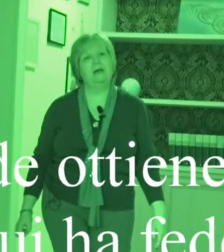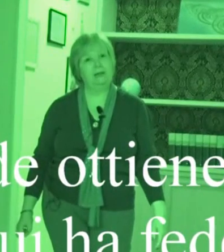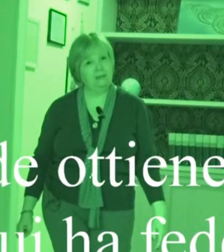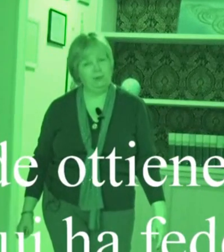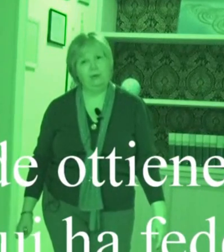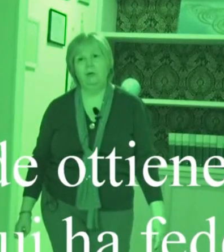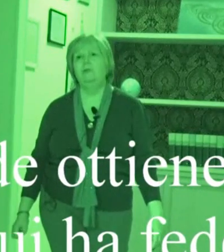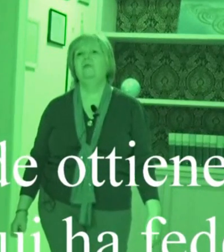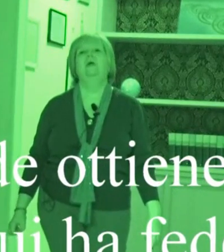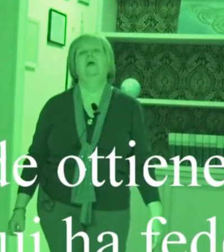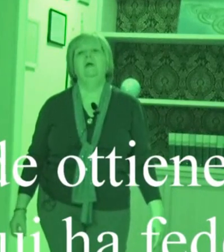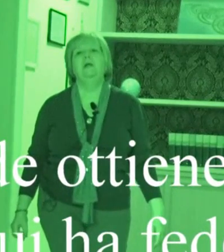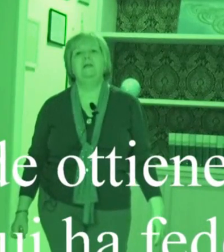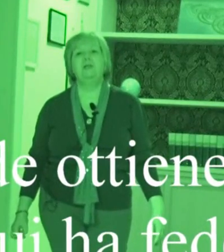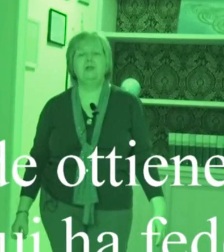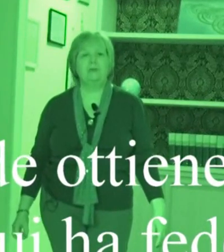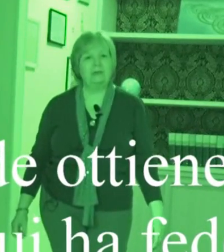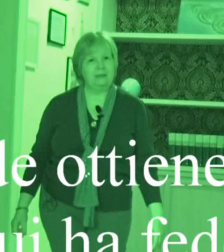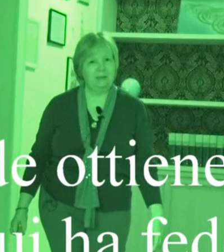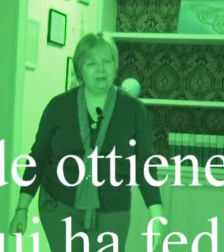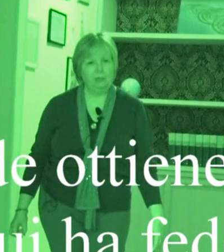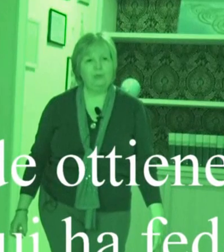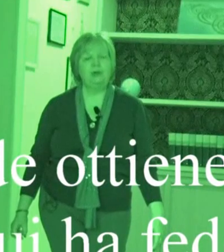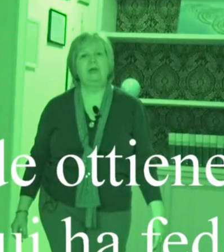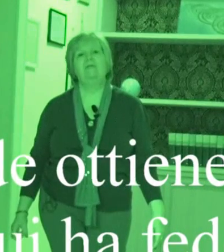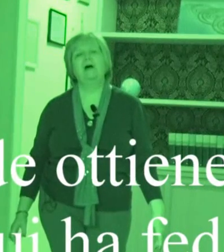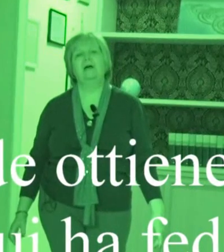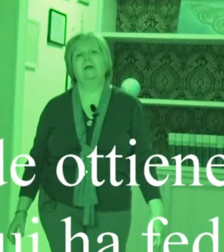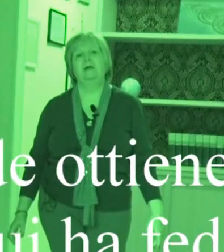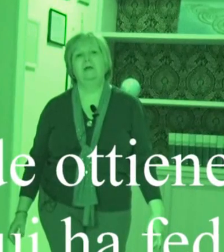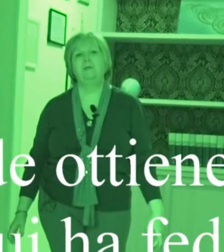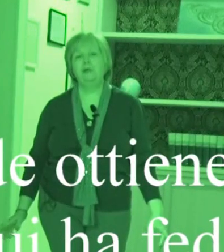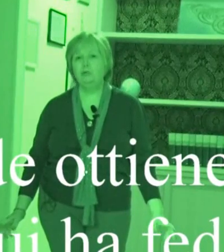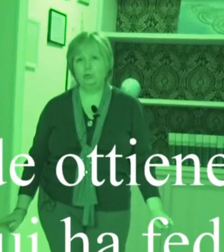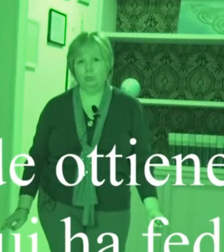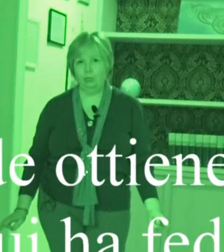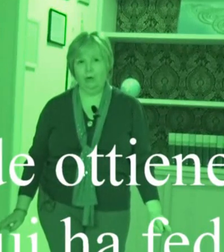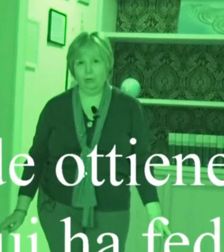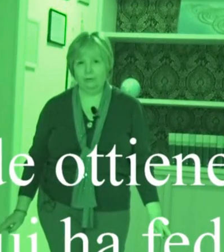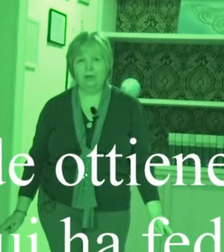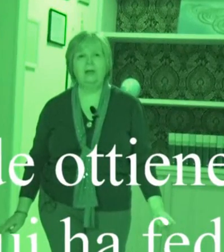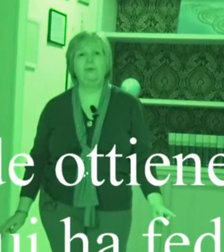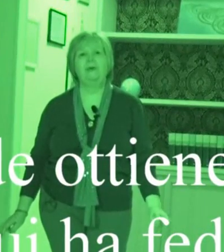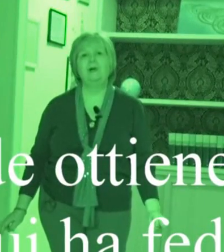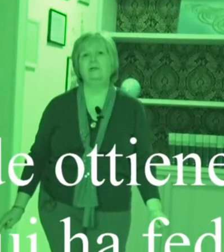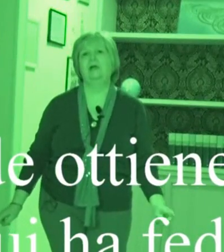al respiro. L'esercizio è abbastanza semplice e va ripetuto due volte. La prima volta